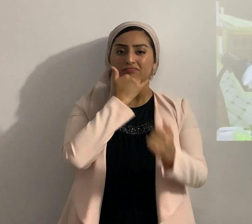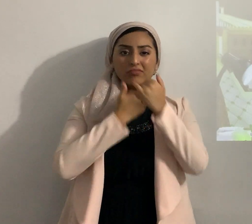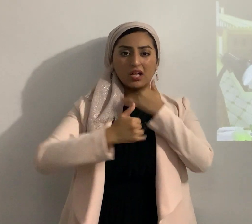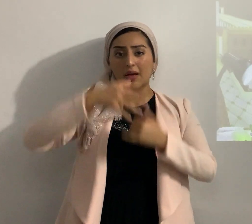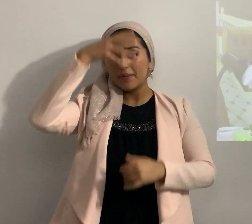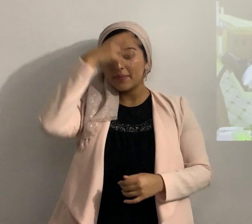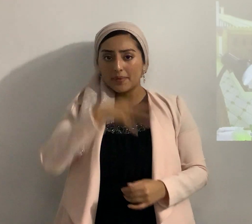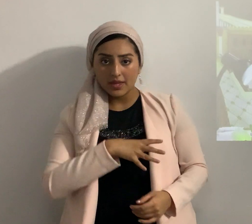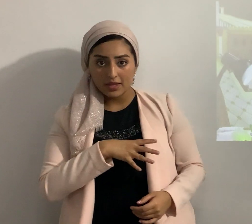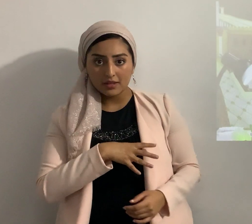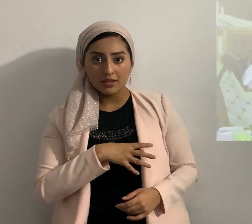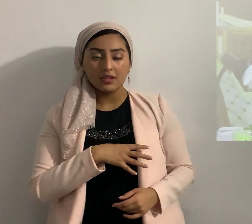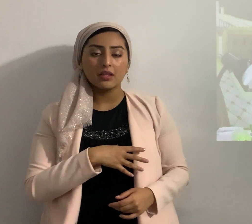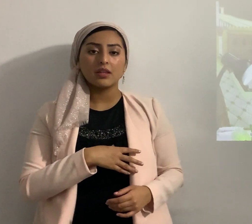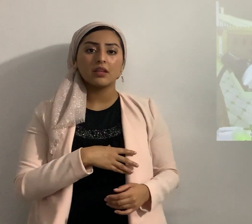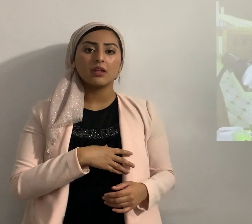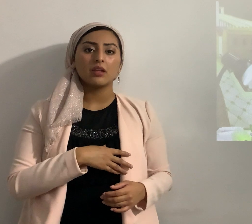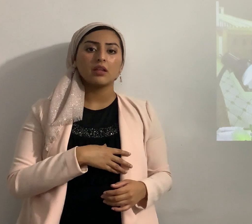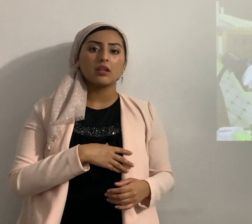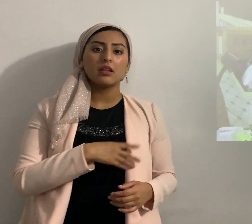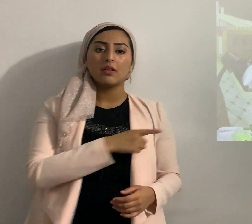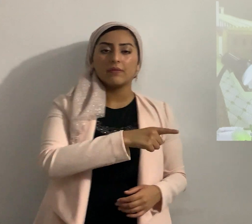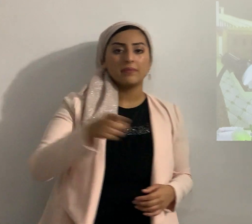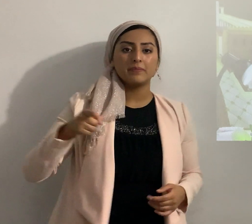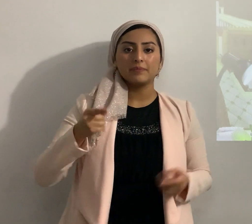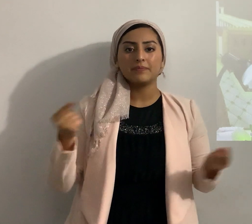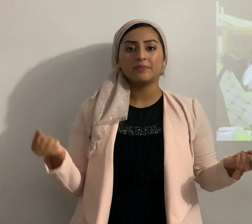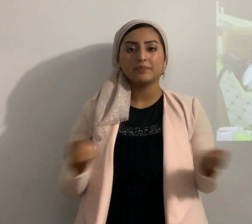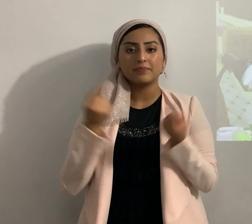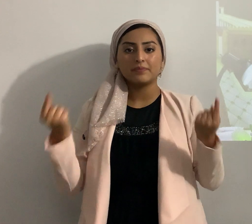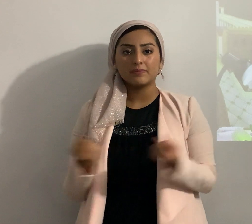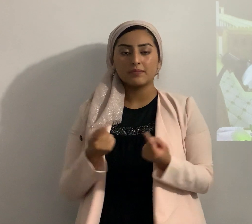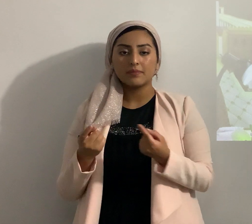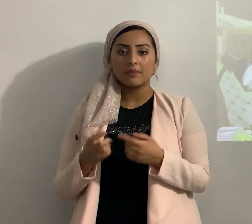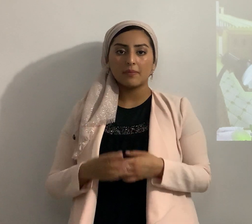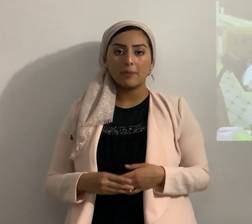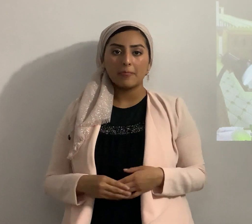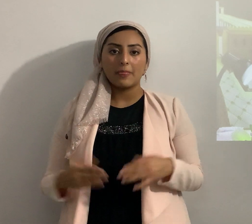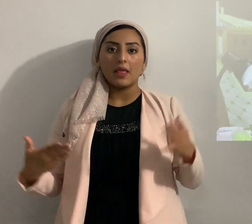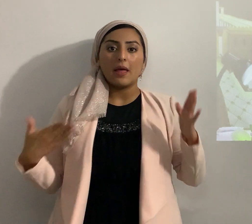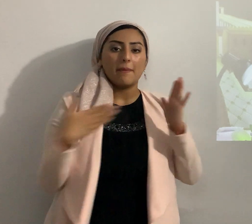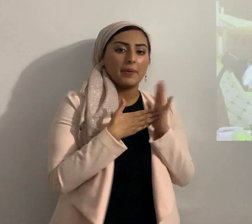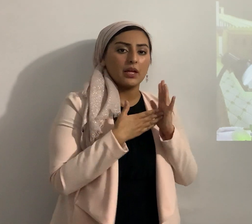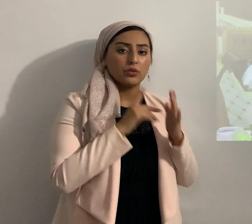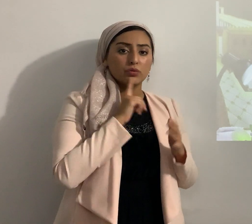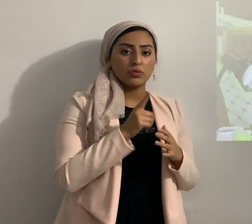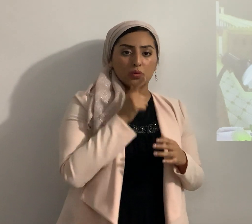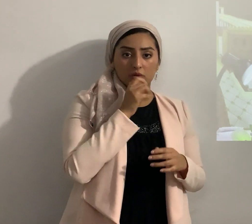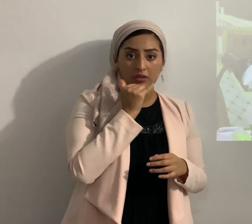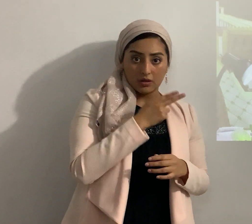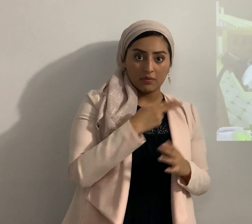que detienen con injusticia la verdad se oponen a la verdad quien es Yahweh quien es Yahshua